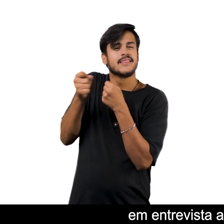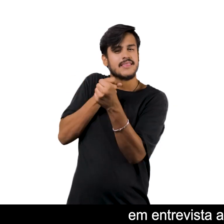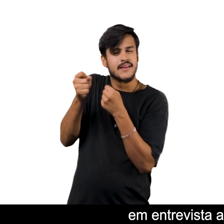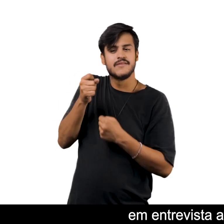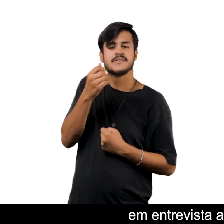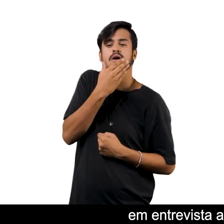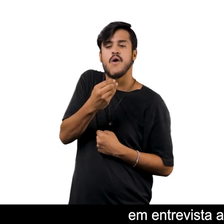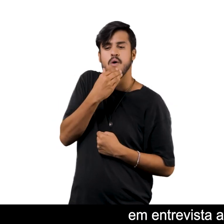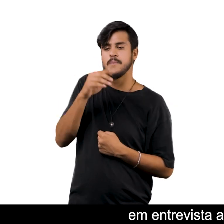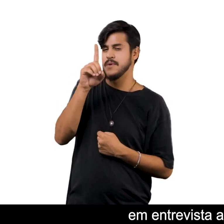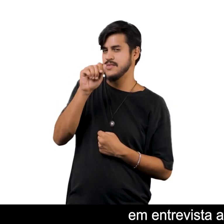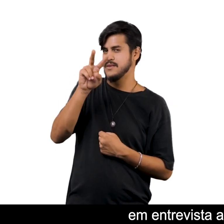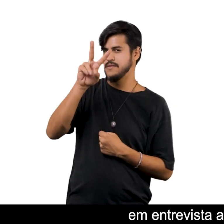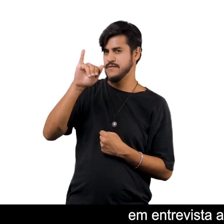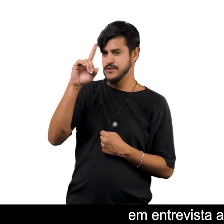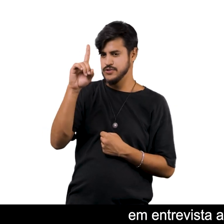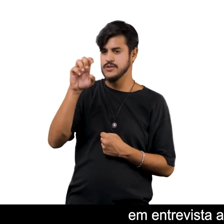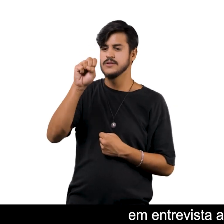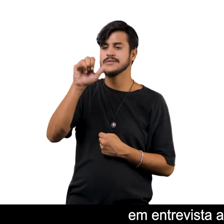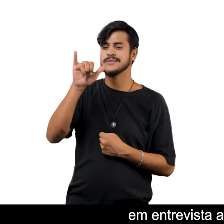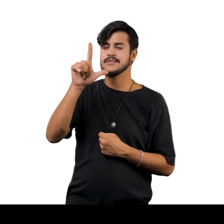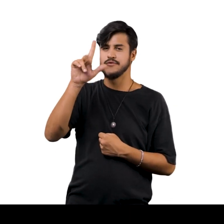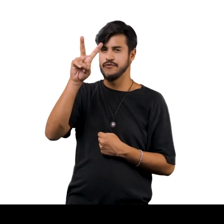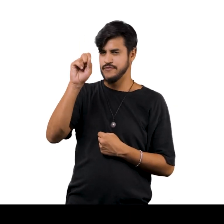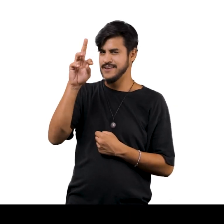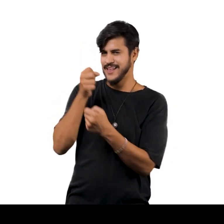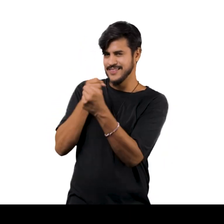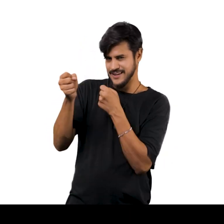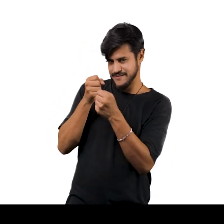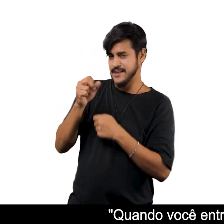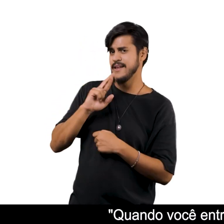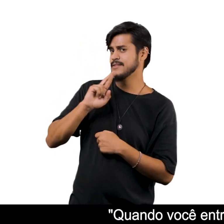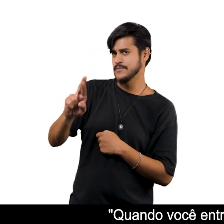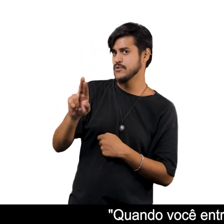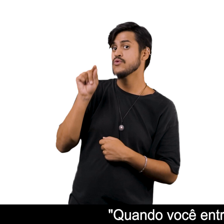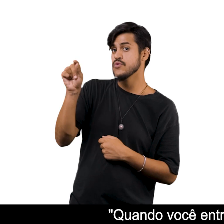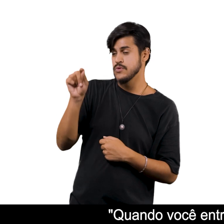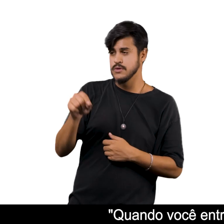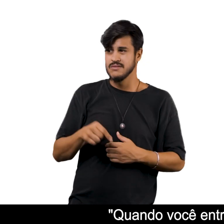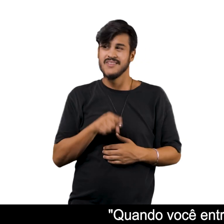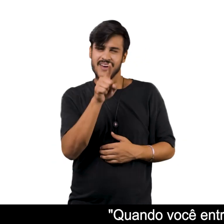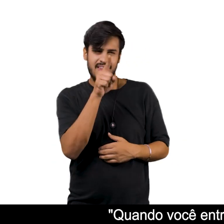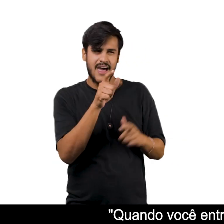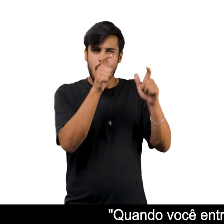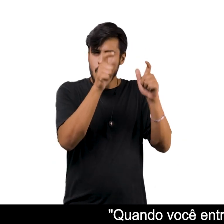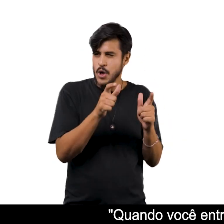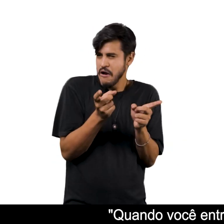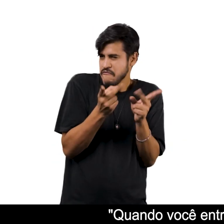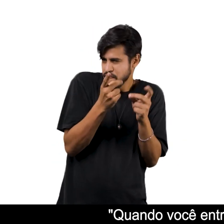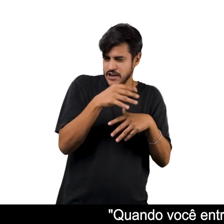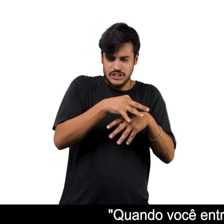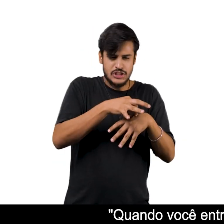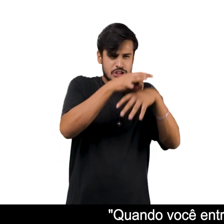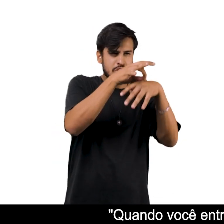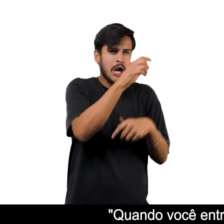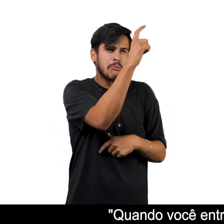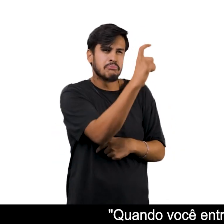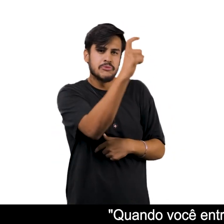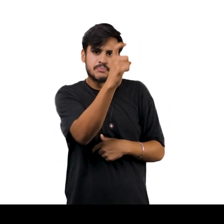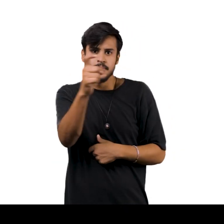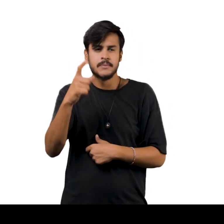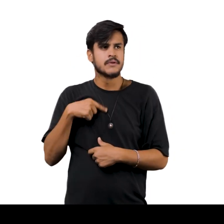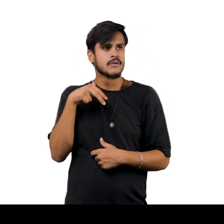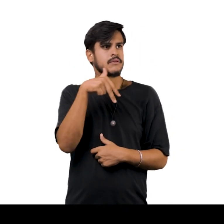Entrevista ao crítico de arte David Sylvester Quando você entra em um açougue Você vê a beleza da